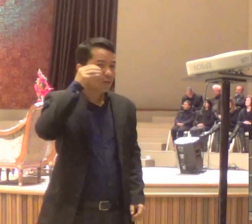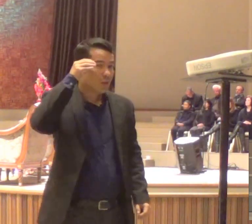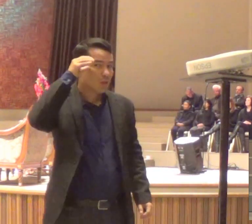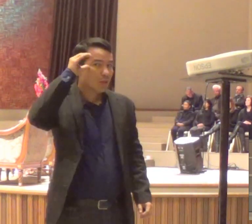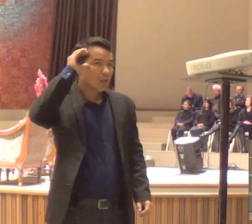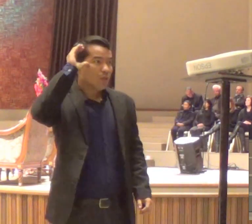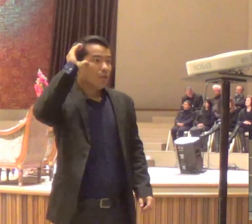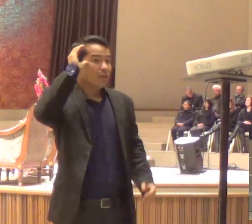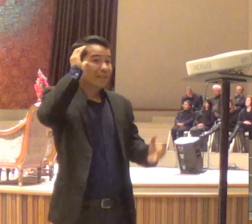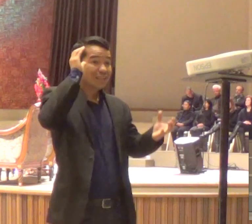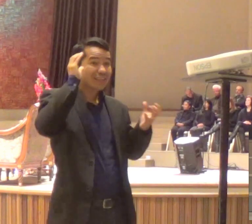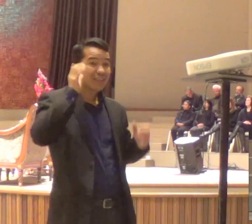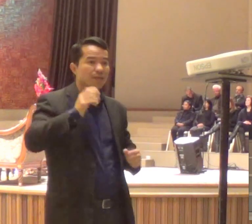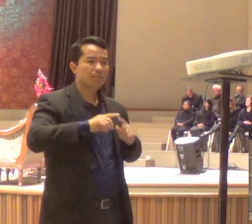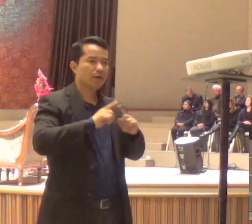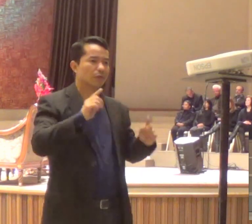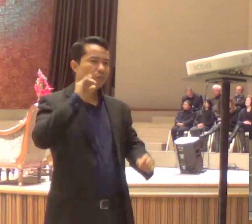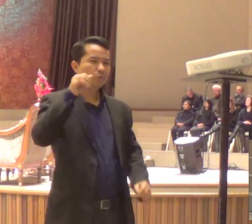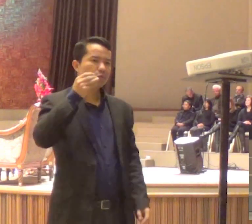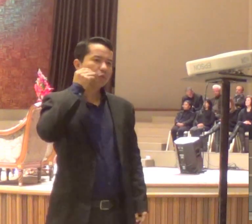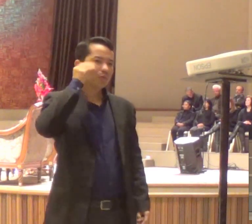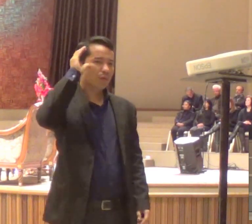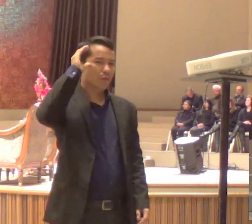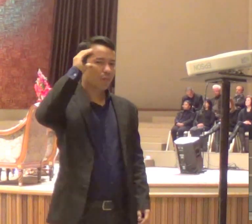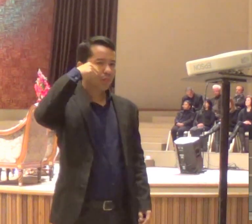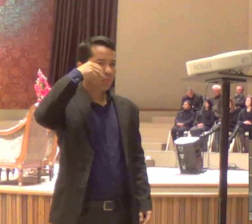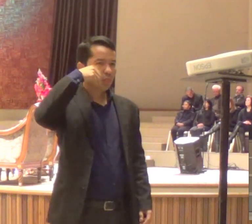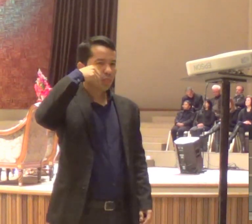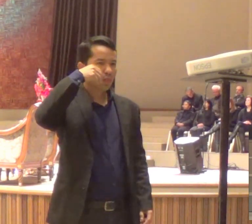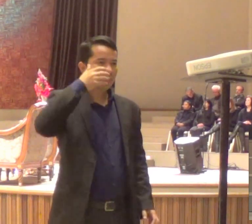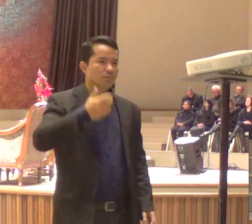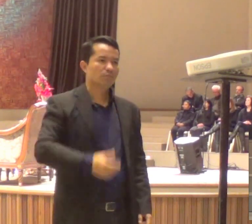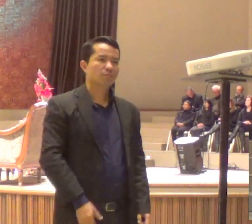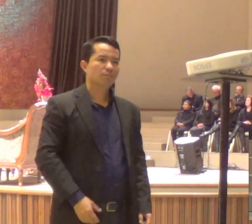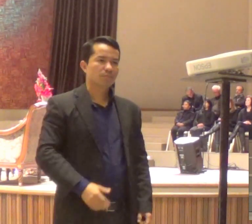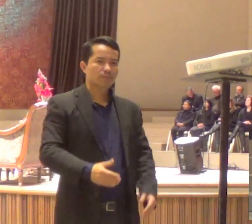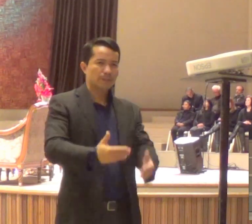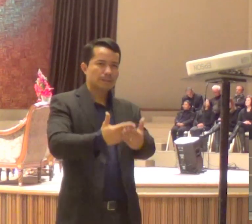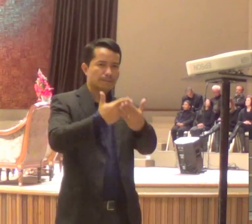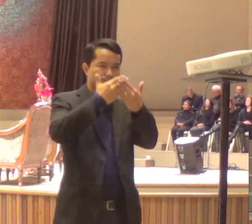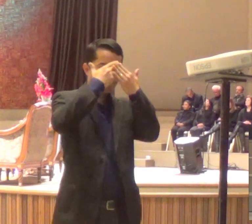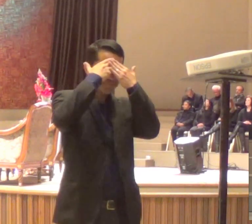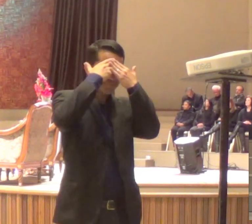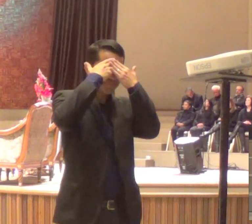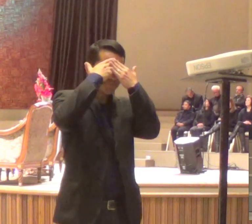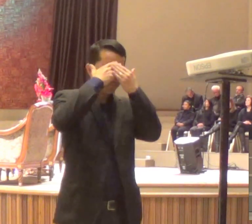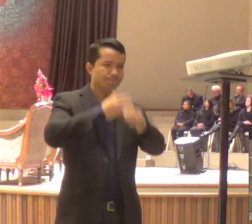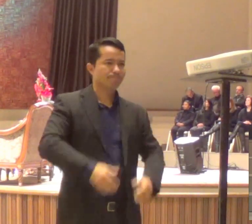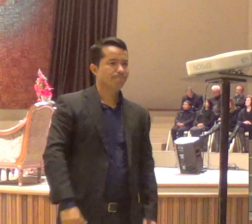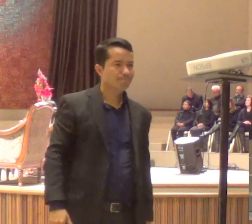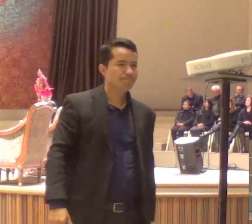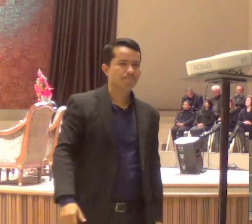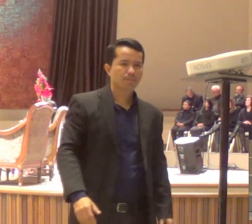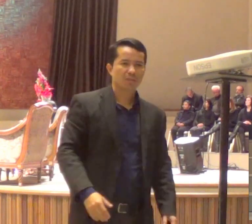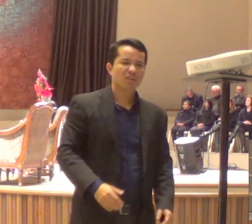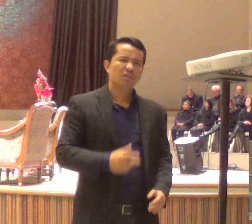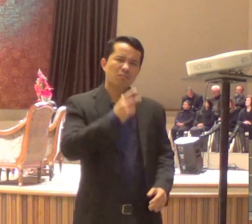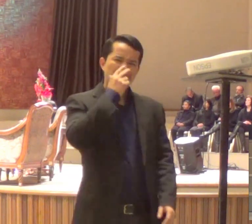Eu sei que vai parecer esquisito o eu estou falando, tá? Mas, Deus é tão bom, tão bom, tão bom,